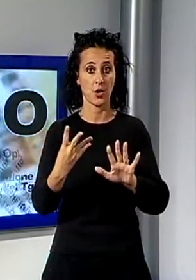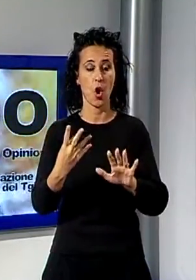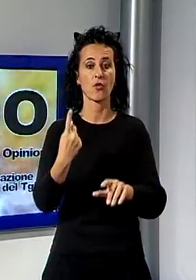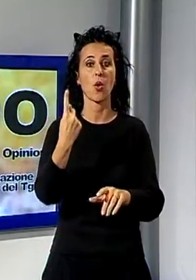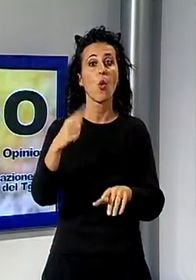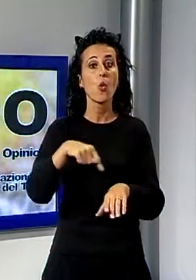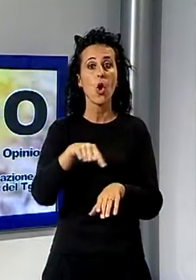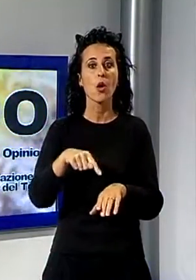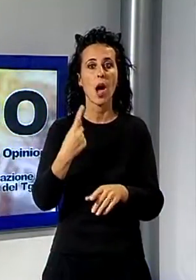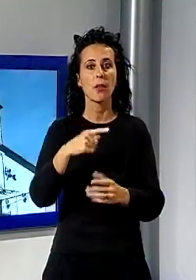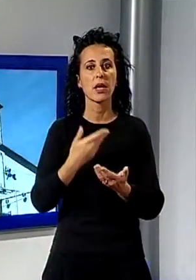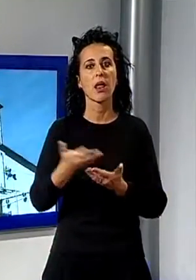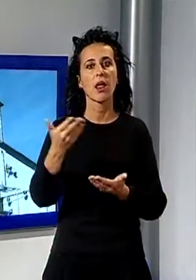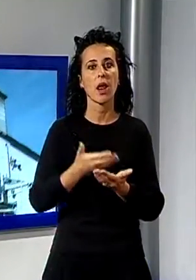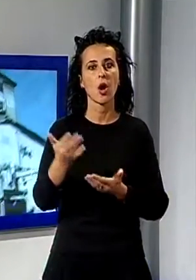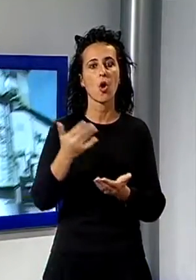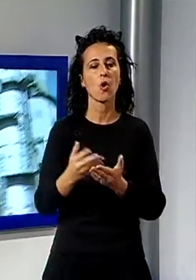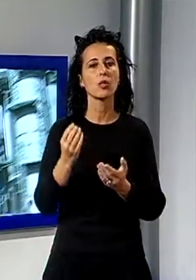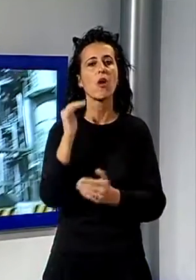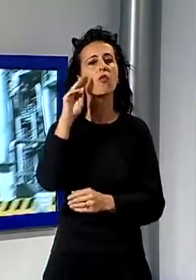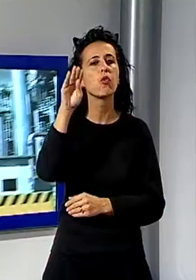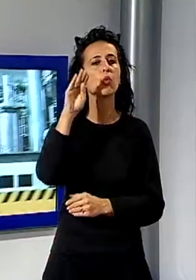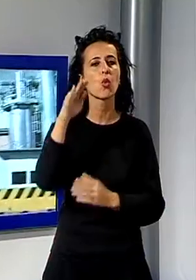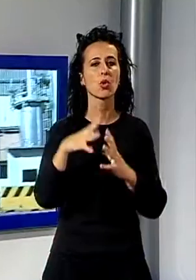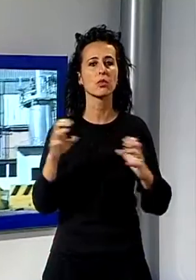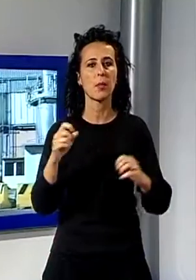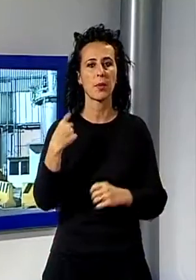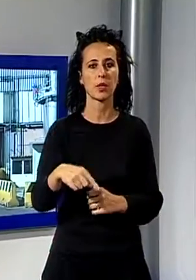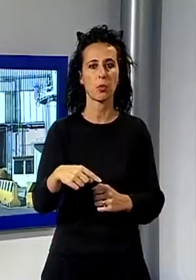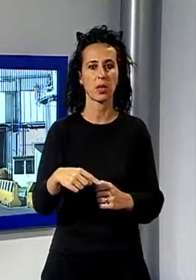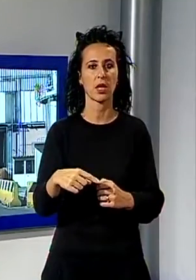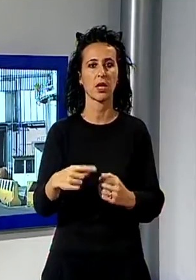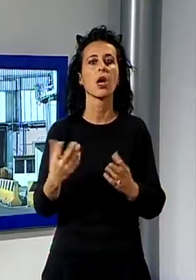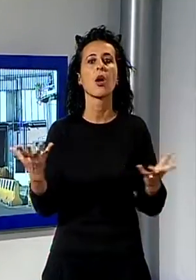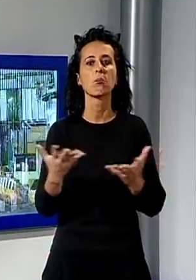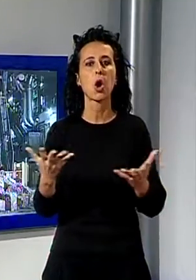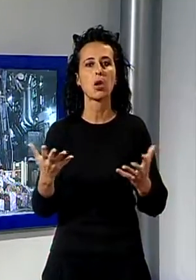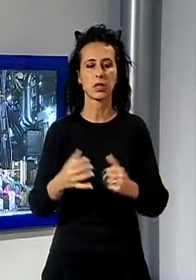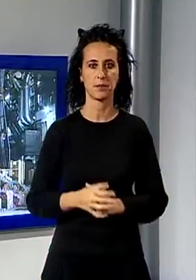per capire cosa c'è davvero nel futuro dello stabilimento produttivo e dei suoi 600 dipendenti.